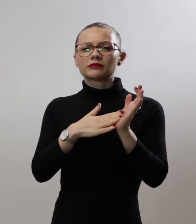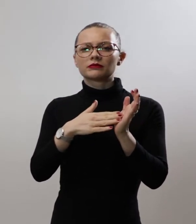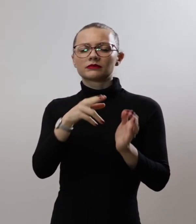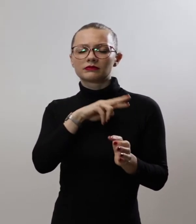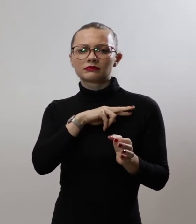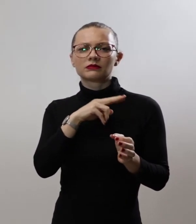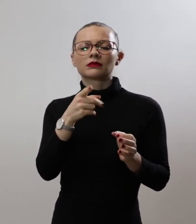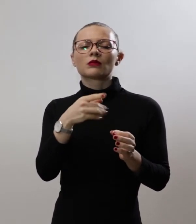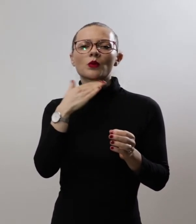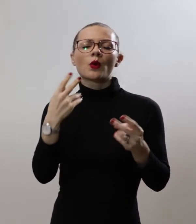римското обштество